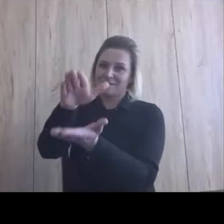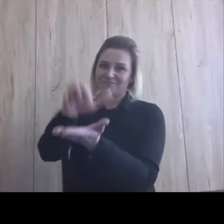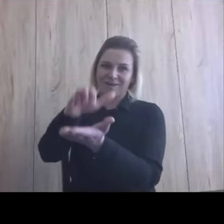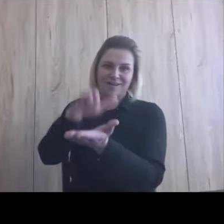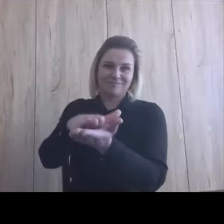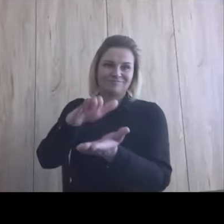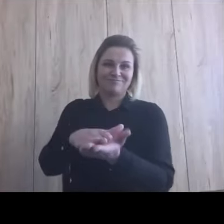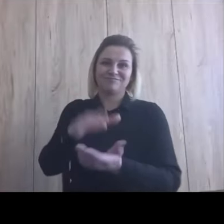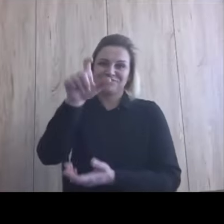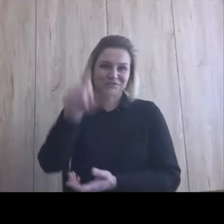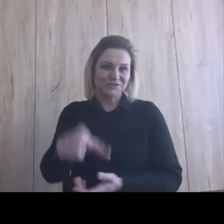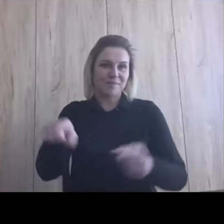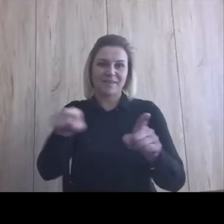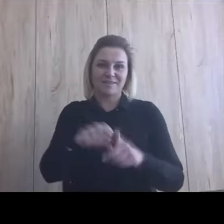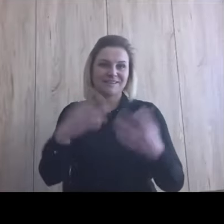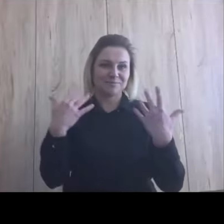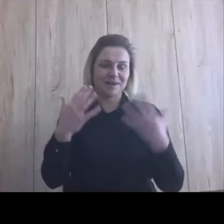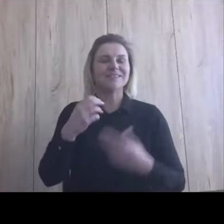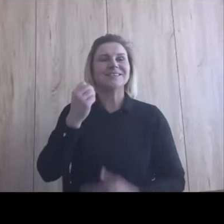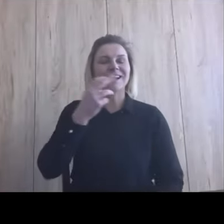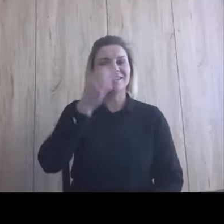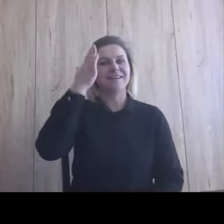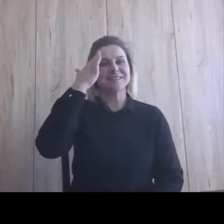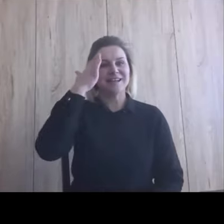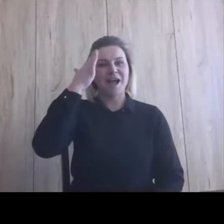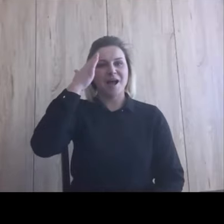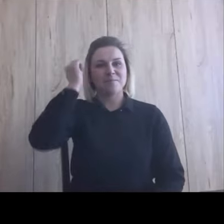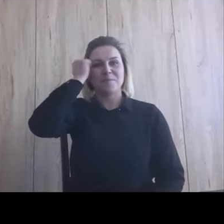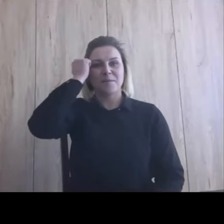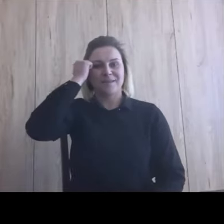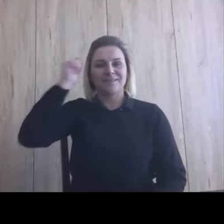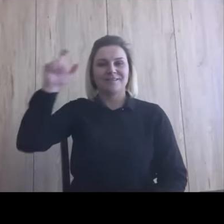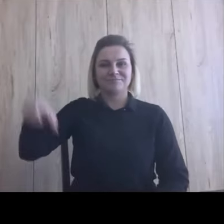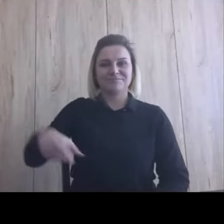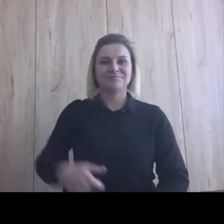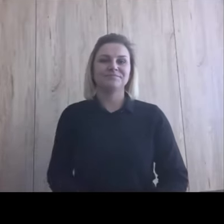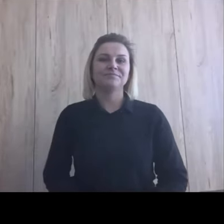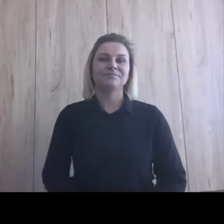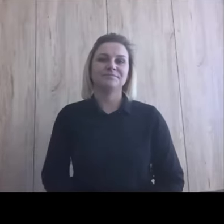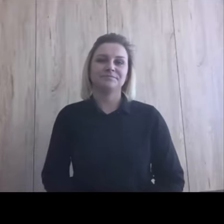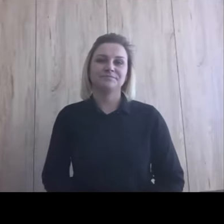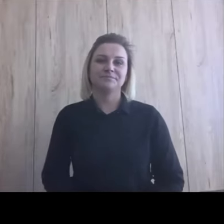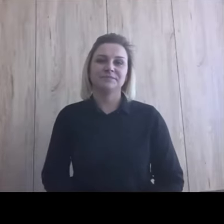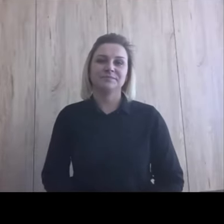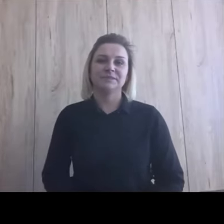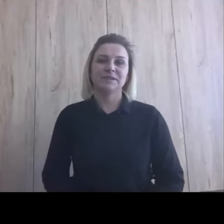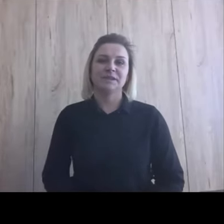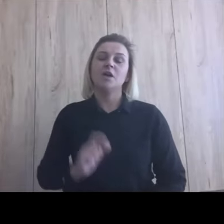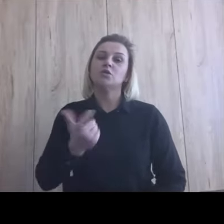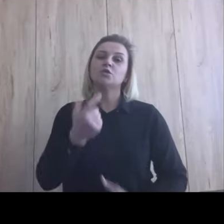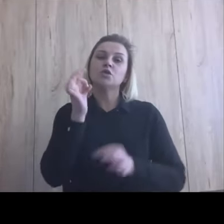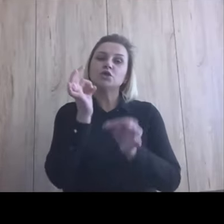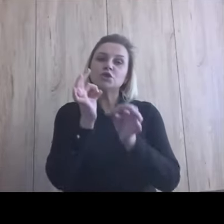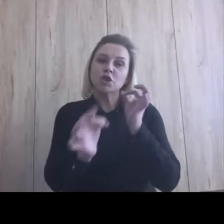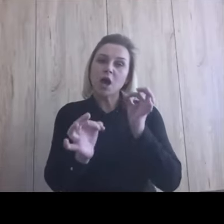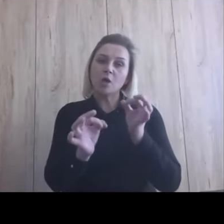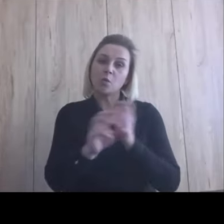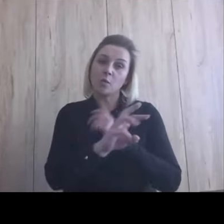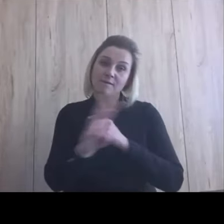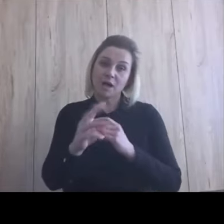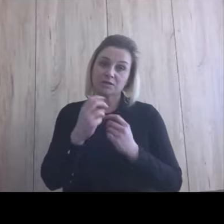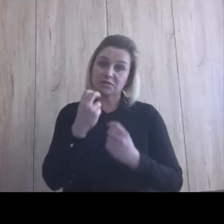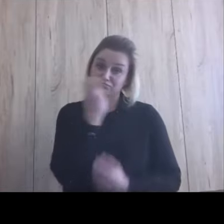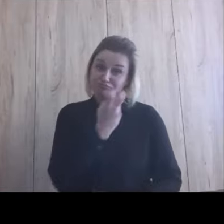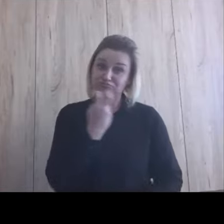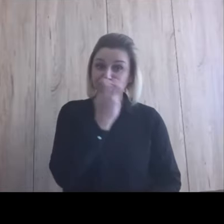że znam, pamiętam Magdę z kursu. Tak. Czy jakiś szczegół tego rozwiązania Was zainteresował i